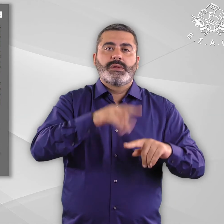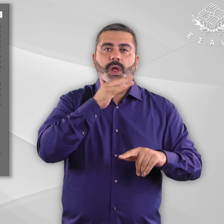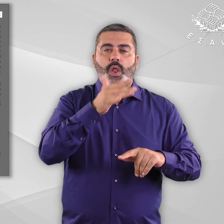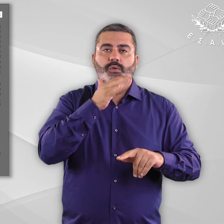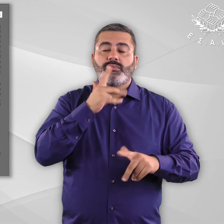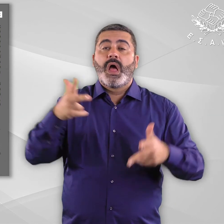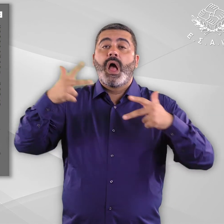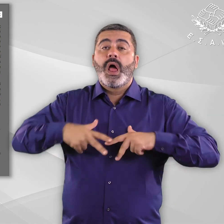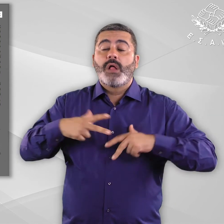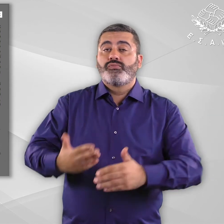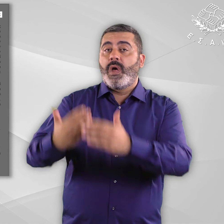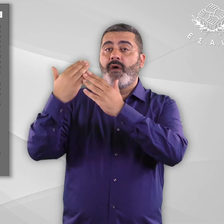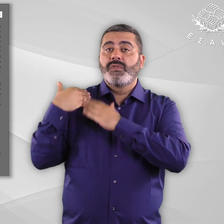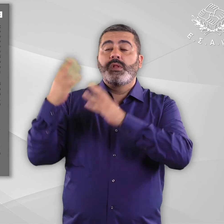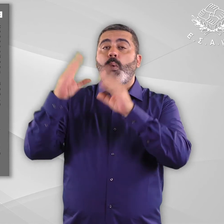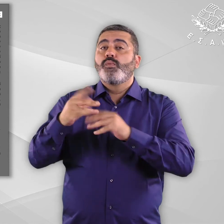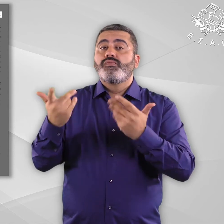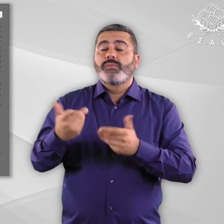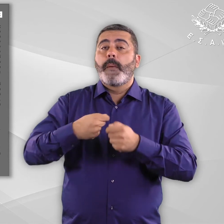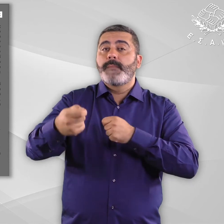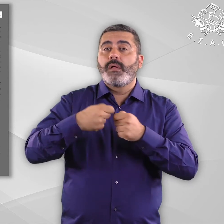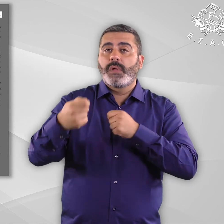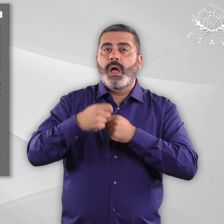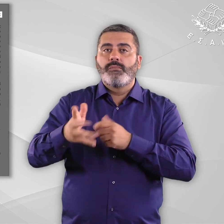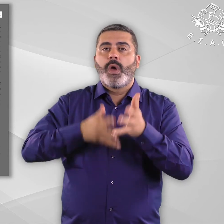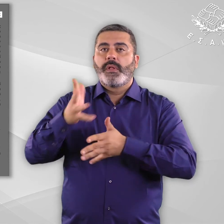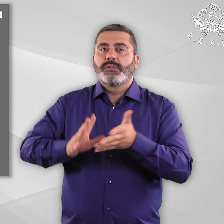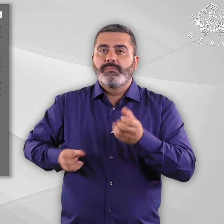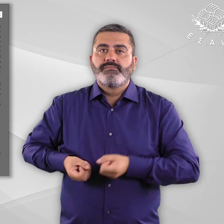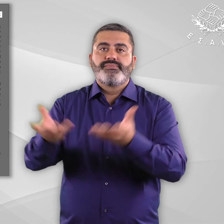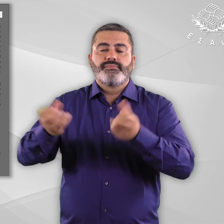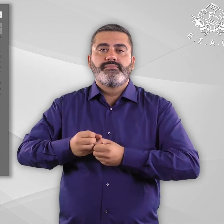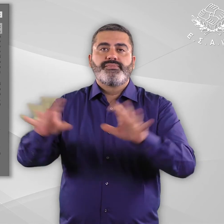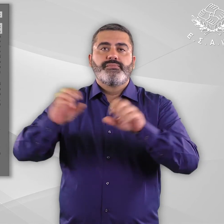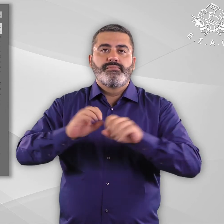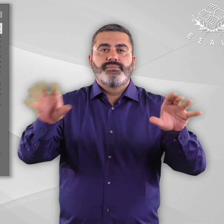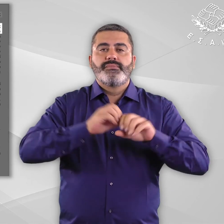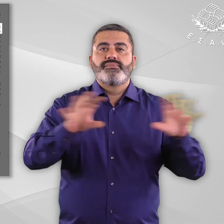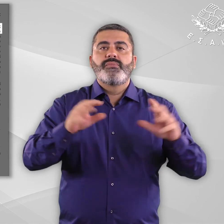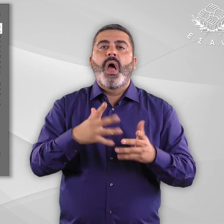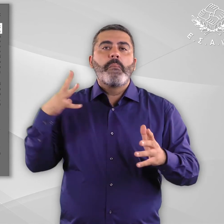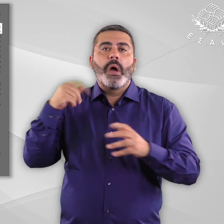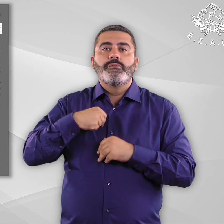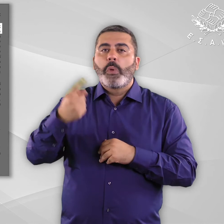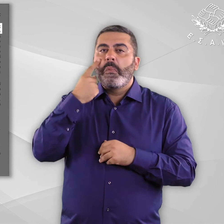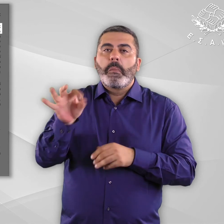μέτρα για την προώθησή της, οι ενέργειες προς αυτή την κατεύθυνση είναι ελάχιστες. Τα άτομα που είναι τυφλά και οι μερικώς